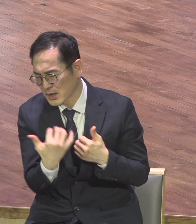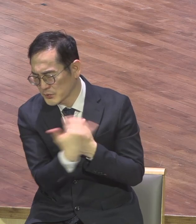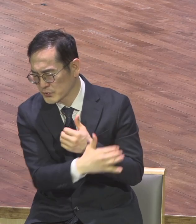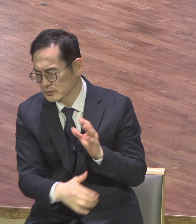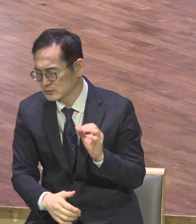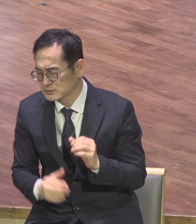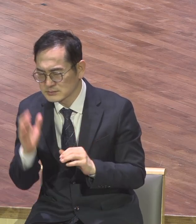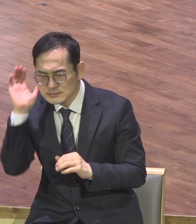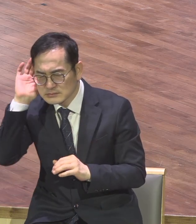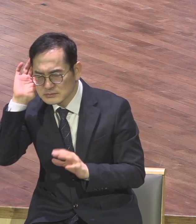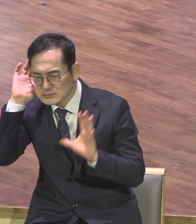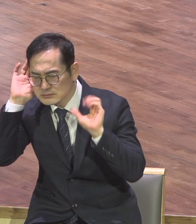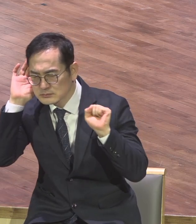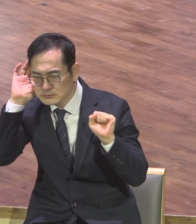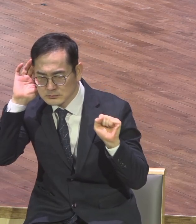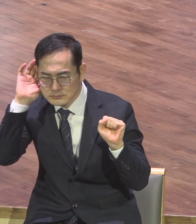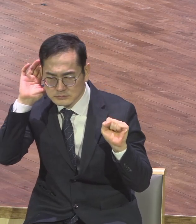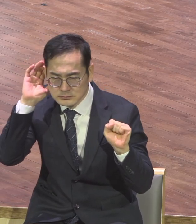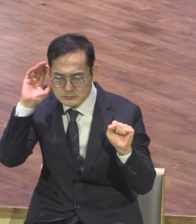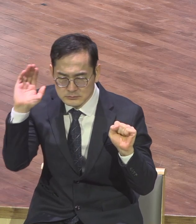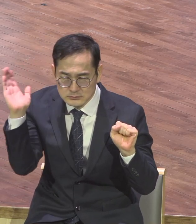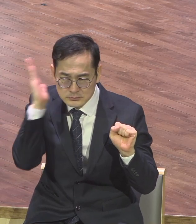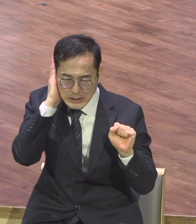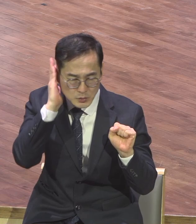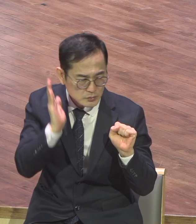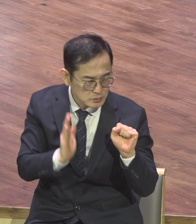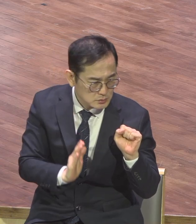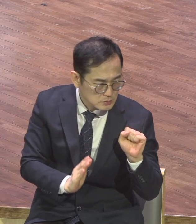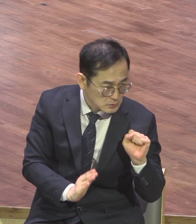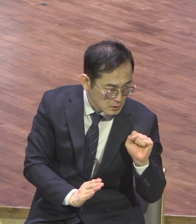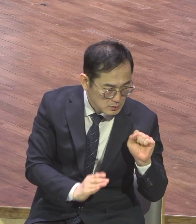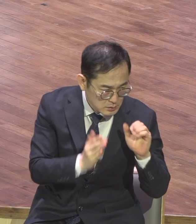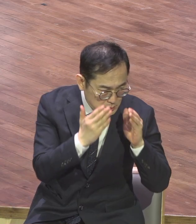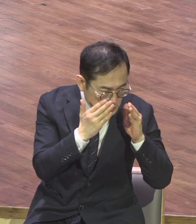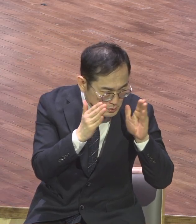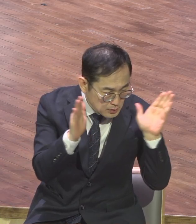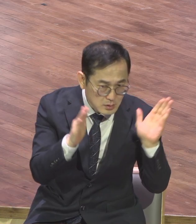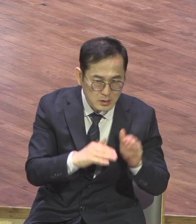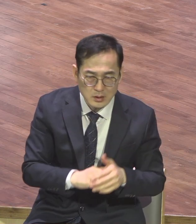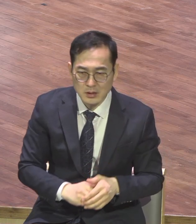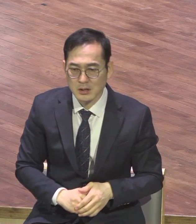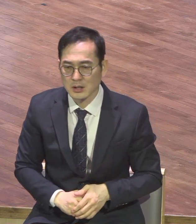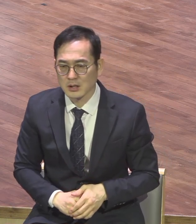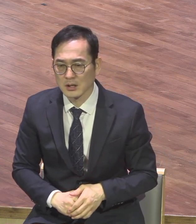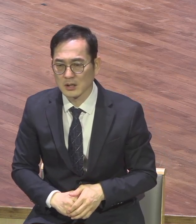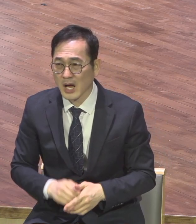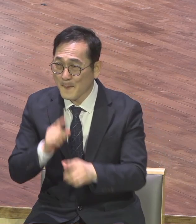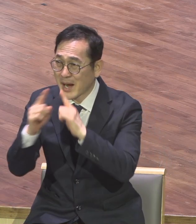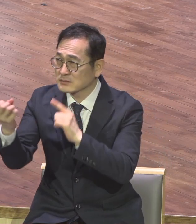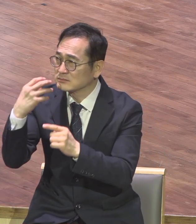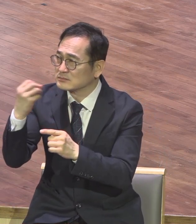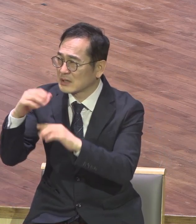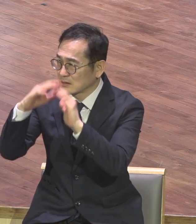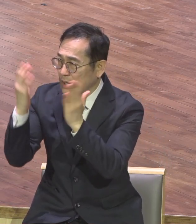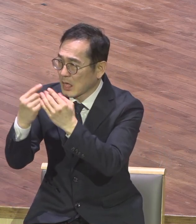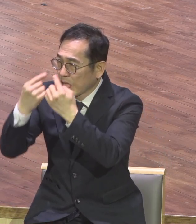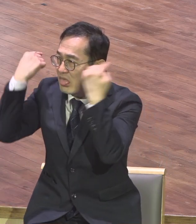하나도 기억도 안 나 수년 수십 년 들었는데 말씀이 하나도 없어 속에 뒤집어 까우 뒤집어 뻥이야 아무것도 없고 사람 말만 다